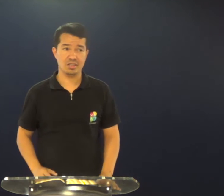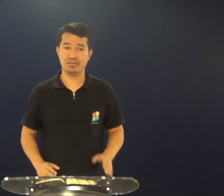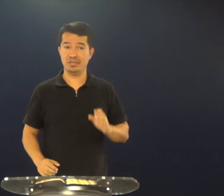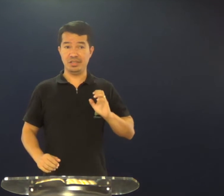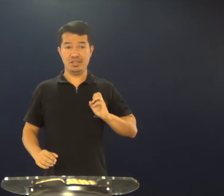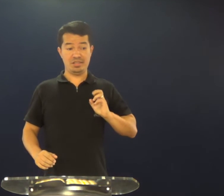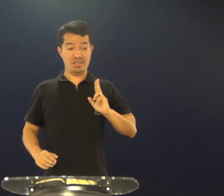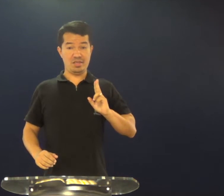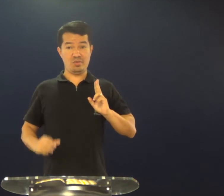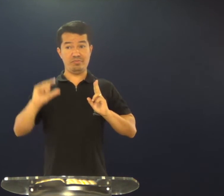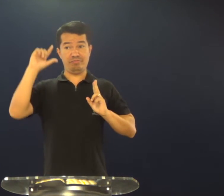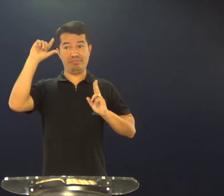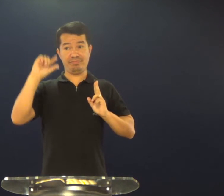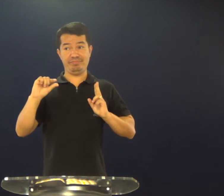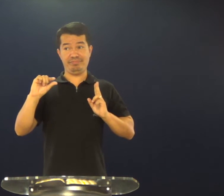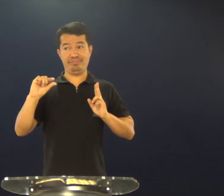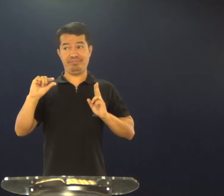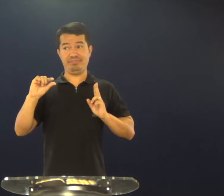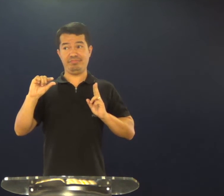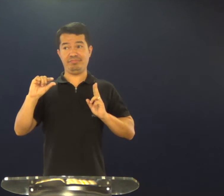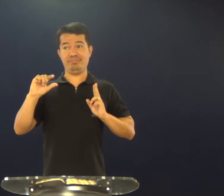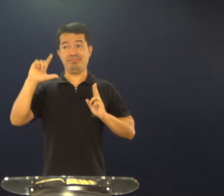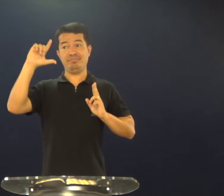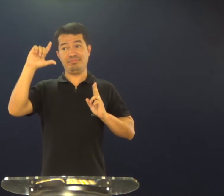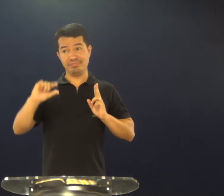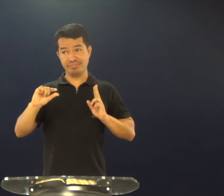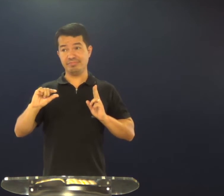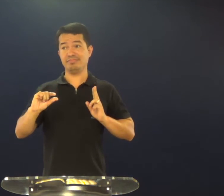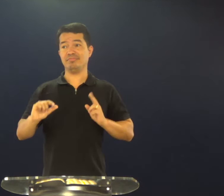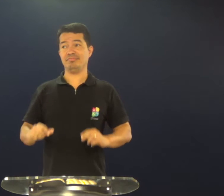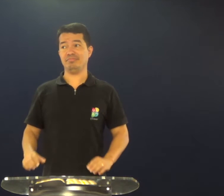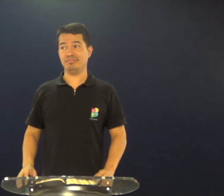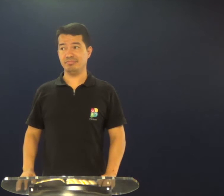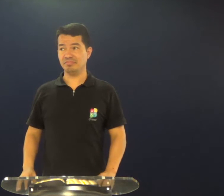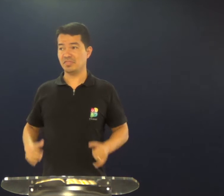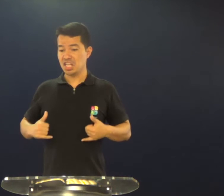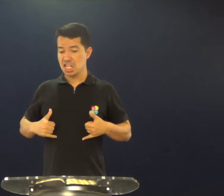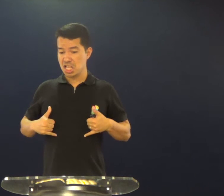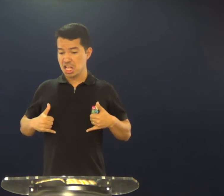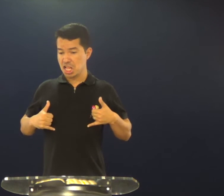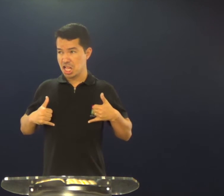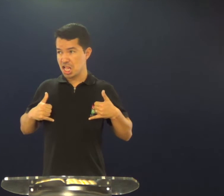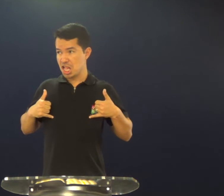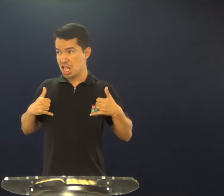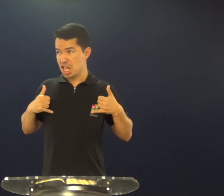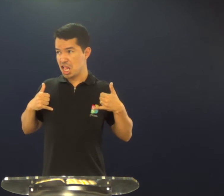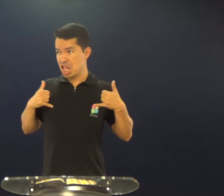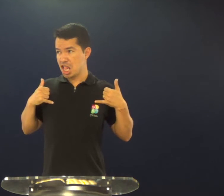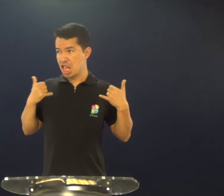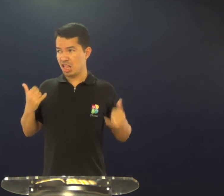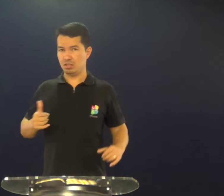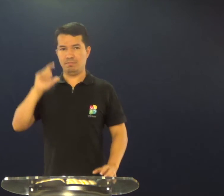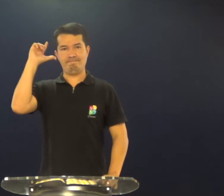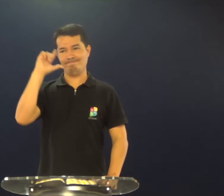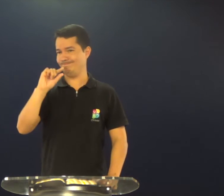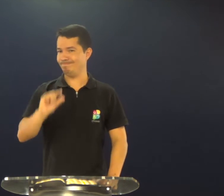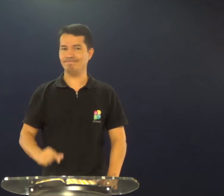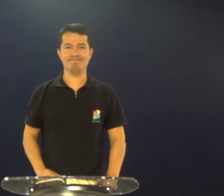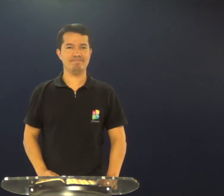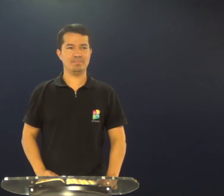isso é algo sério, o eu precisa diminuir, o orgulho, precisa